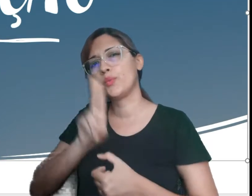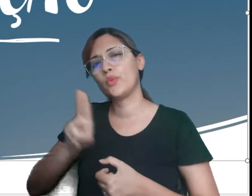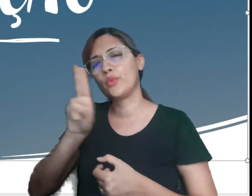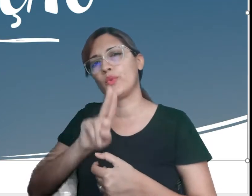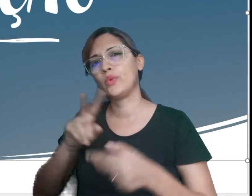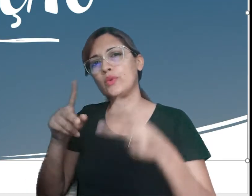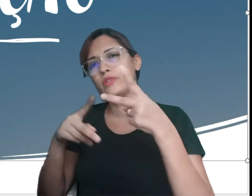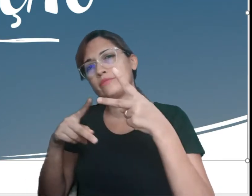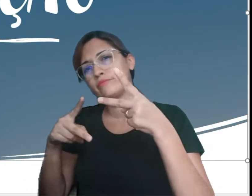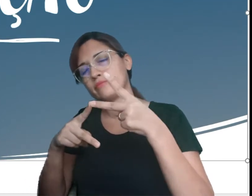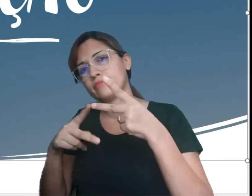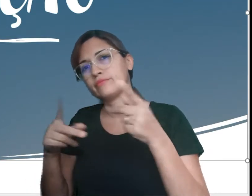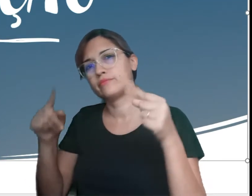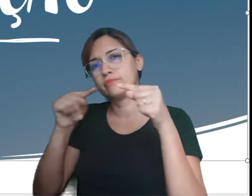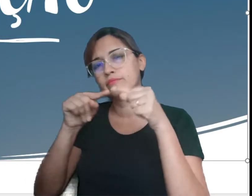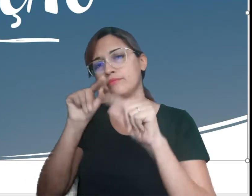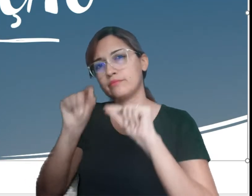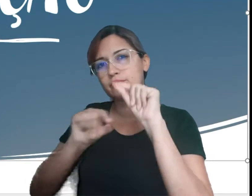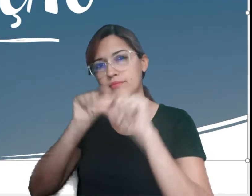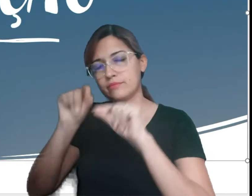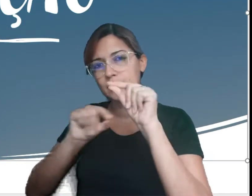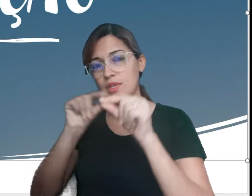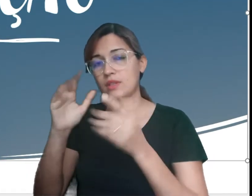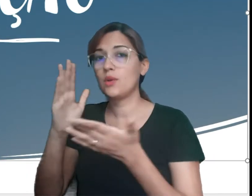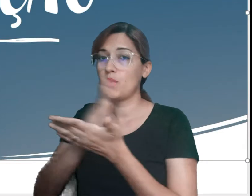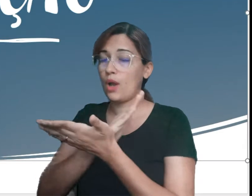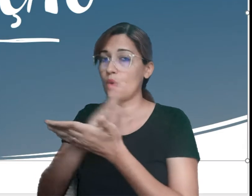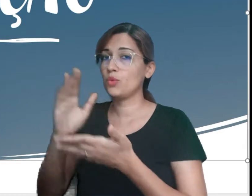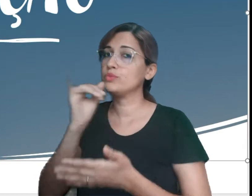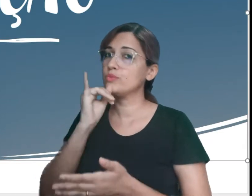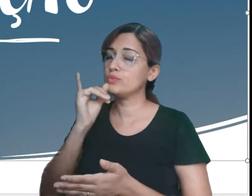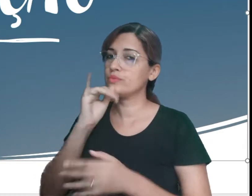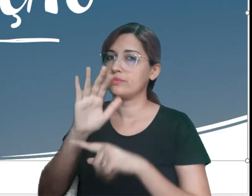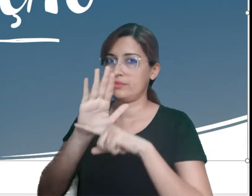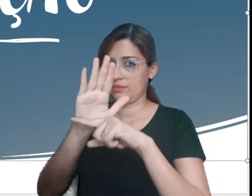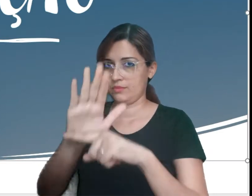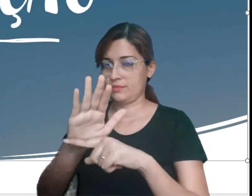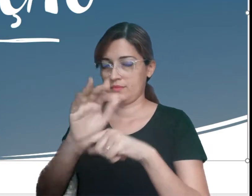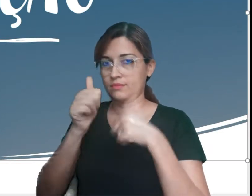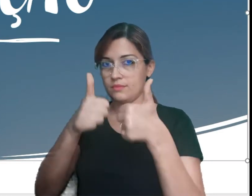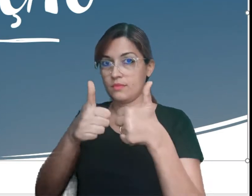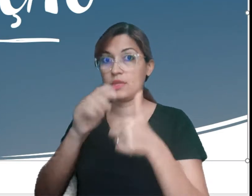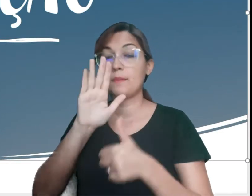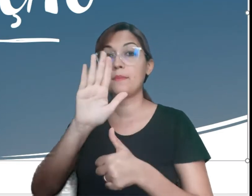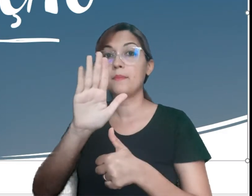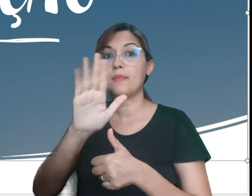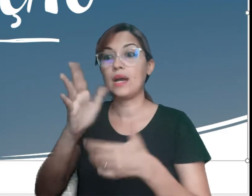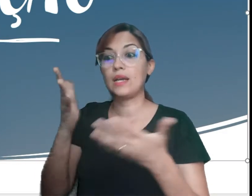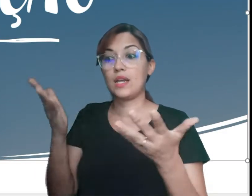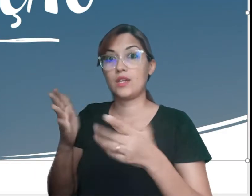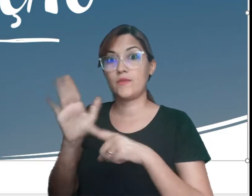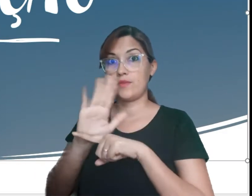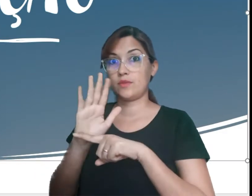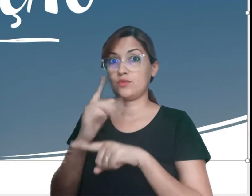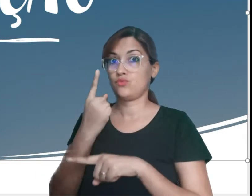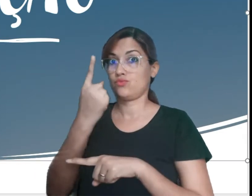você pode entender como usá-las? Então, eu vou dar alguns exemplos para ajudar.